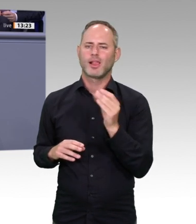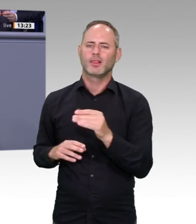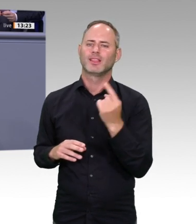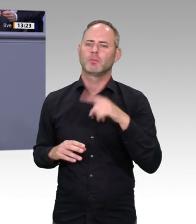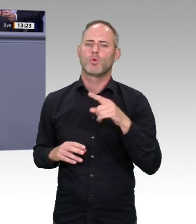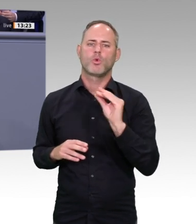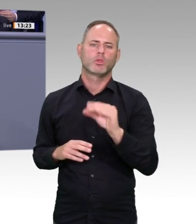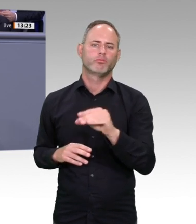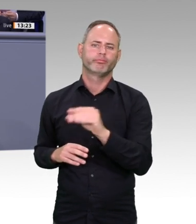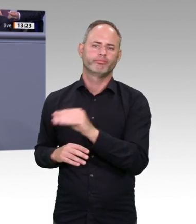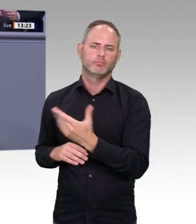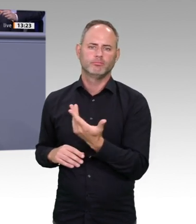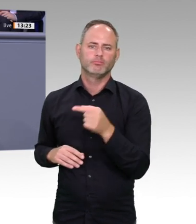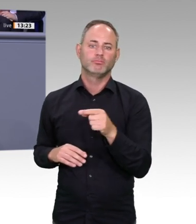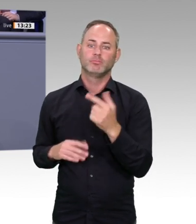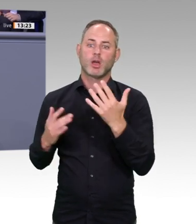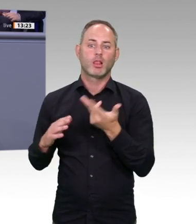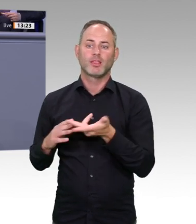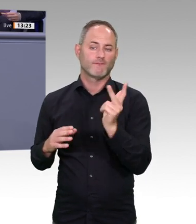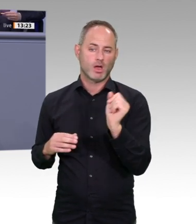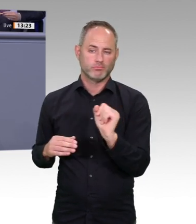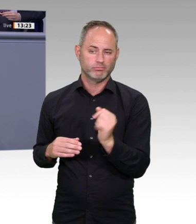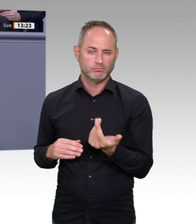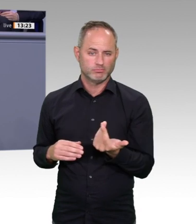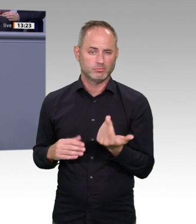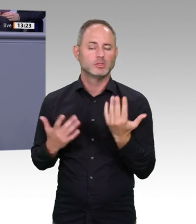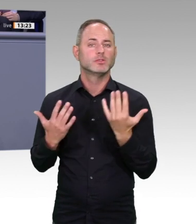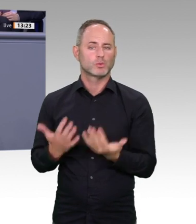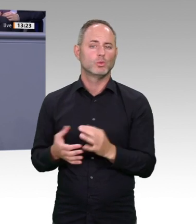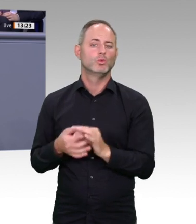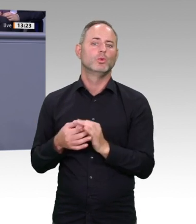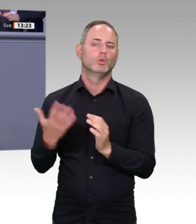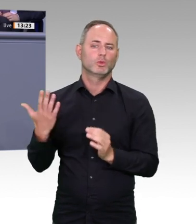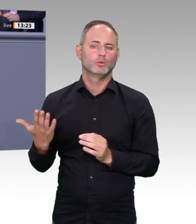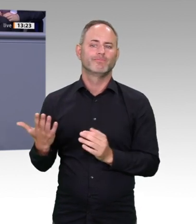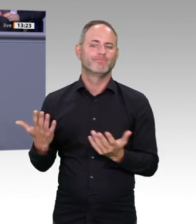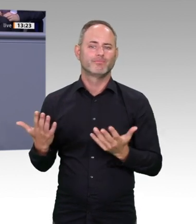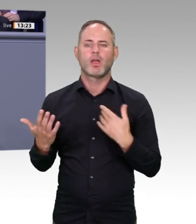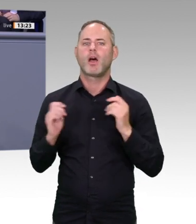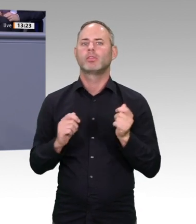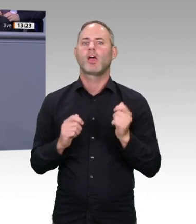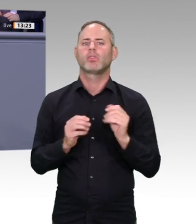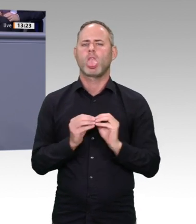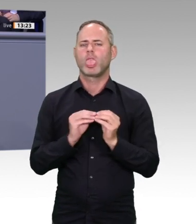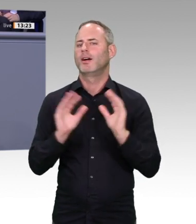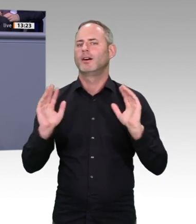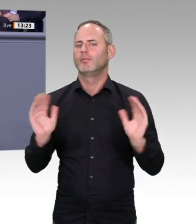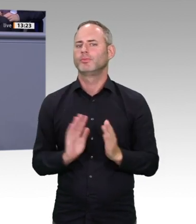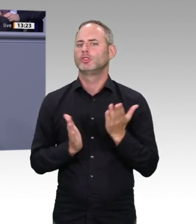Elterngeld, das Kindergeld und der Kinderzuschlag in einem Antrag digital einfach und simpel beantragt werden kann. Vom